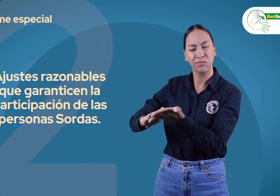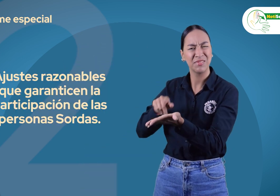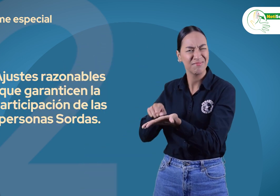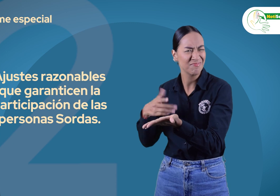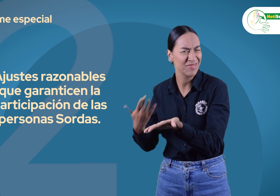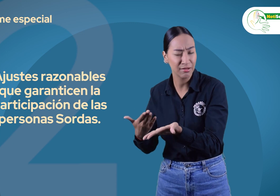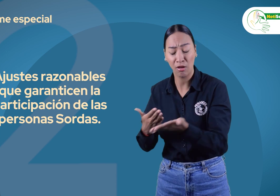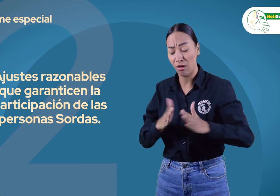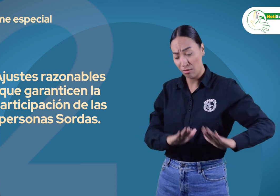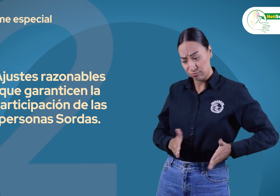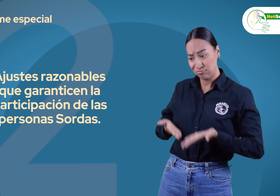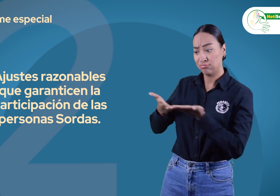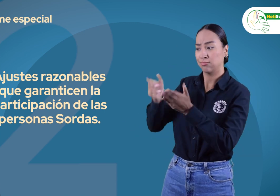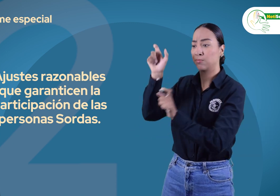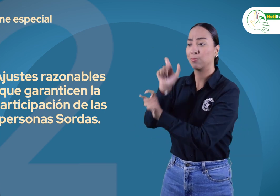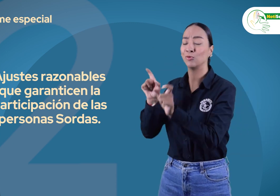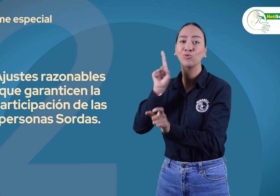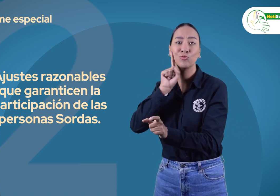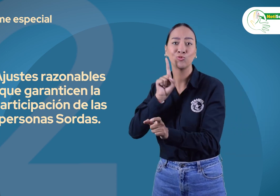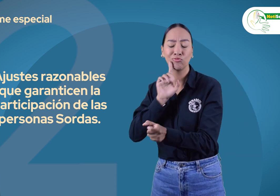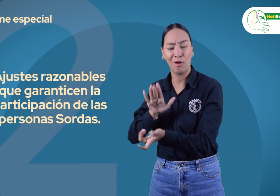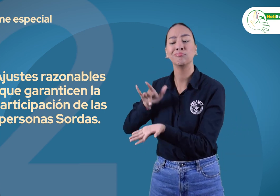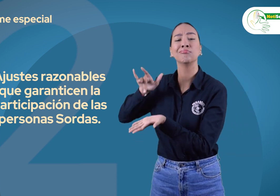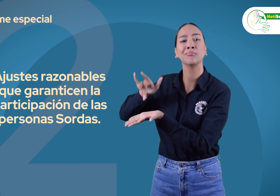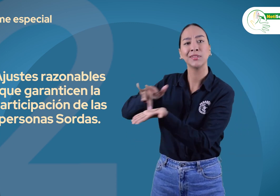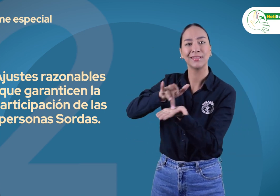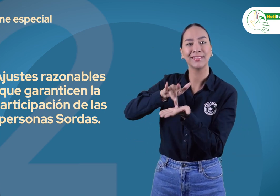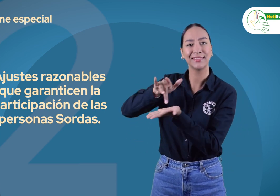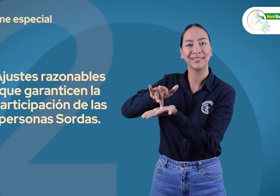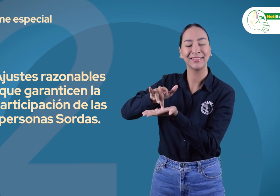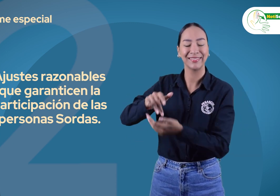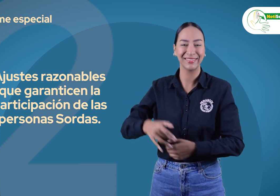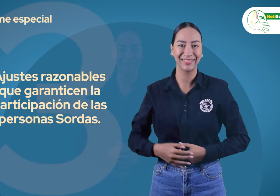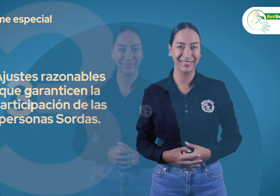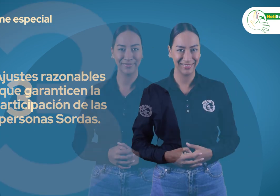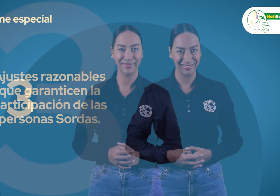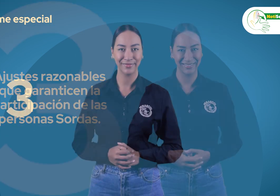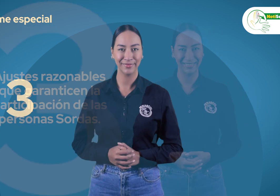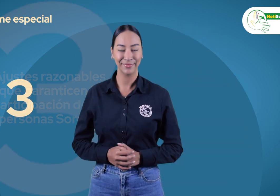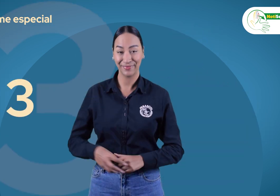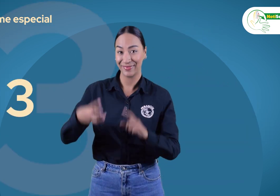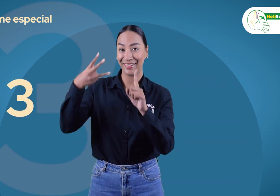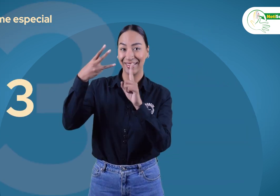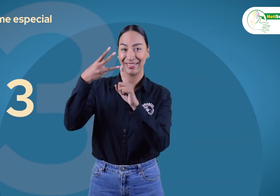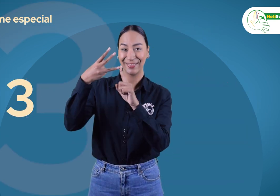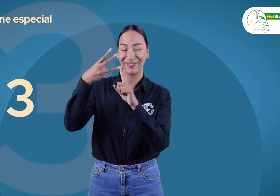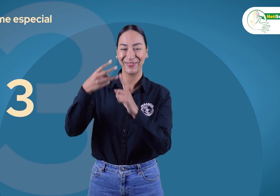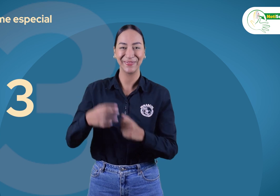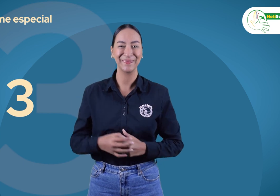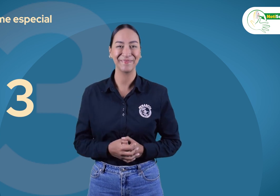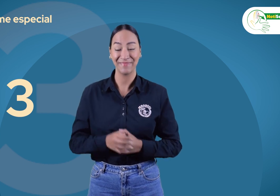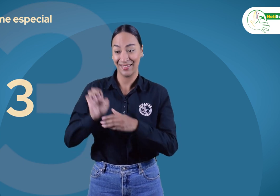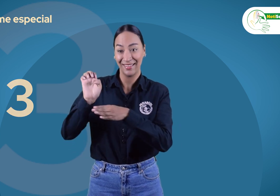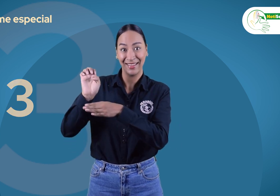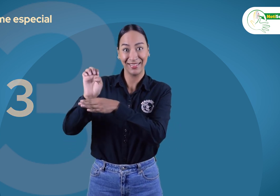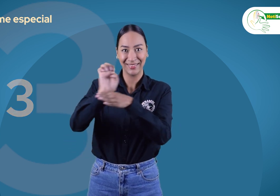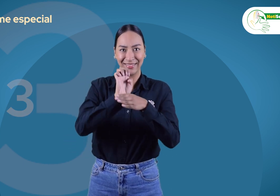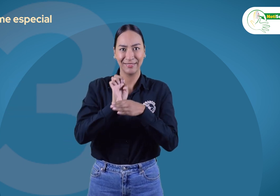ajustes razonables que garanticen la participación de las personas sordas. El tercero, motivar el trabajo